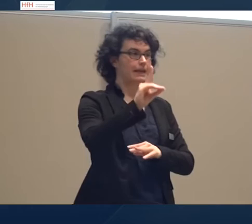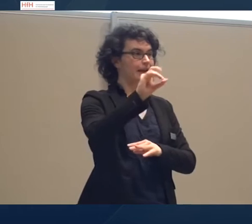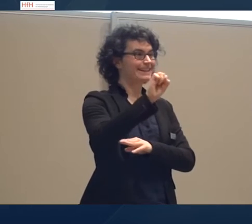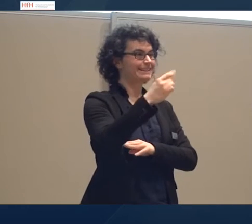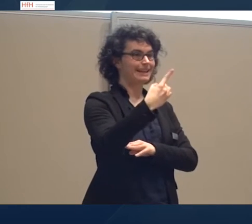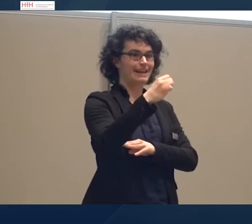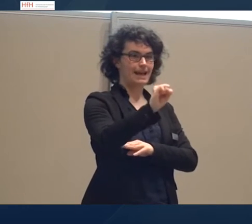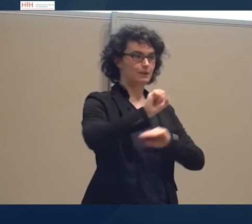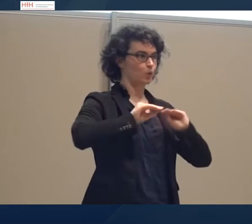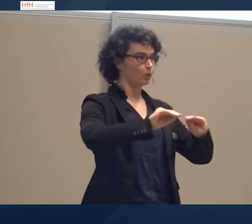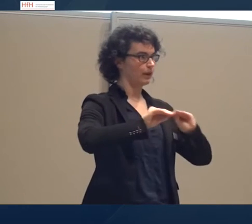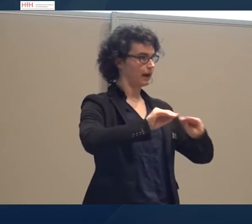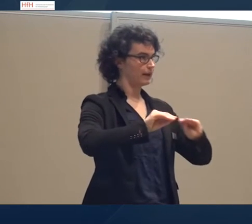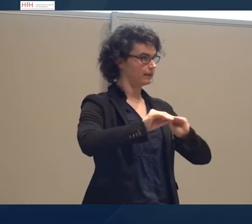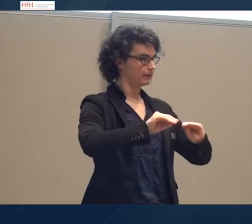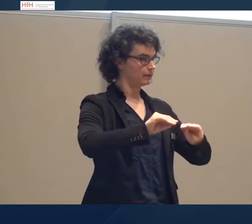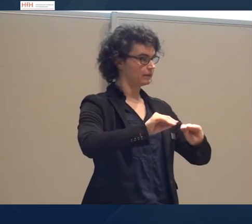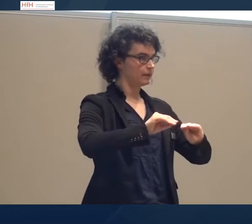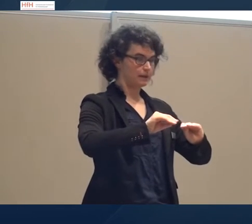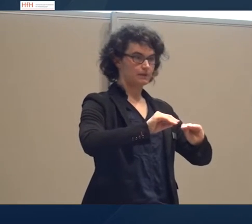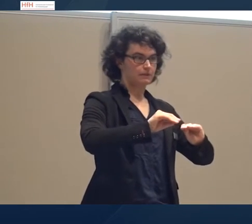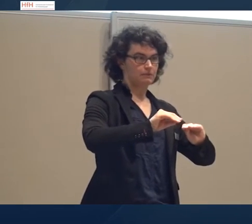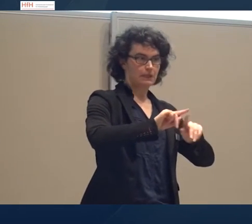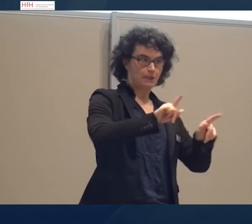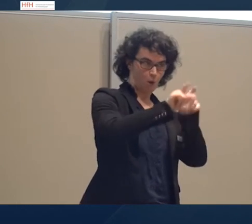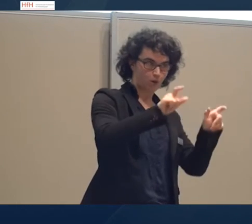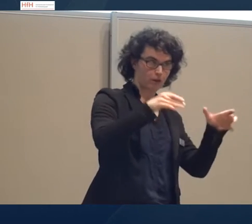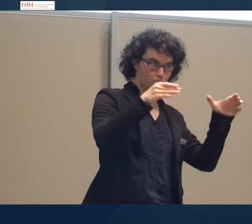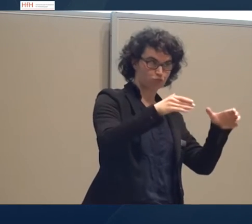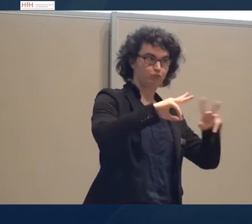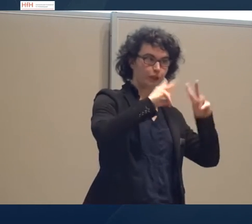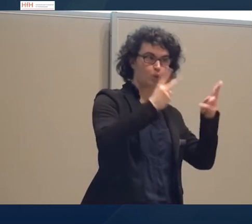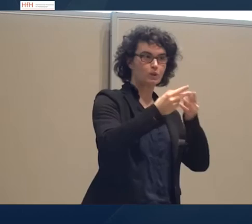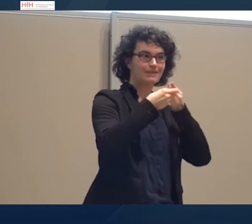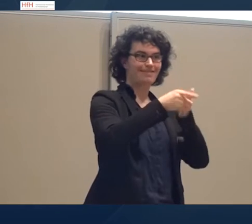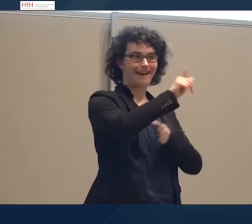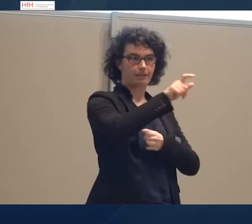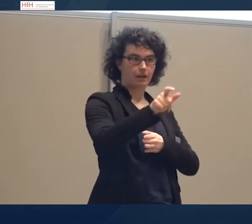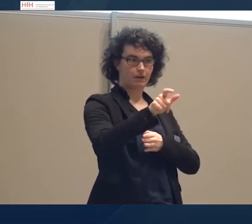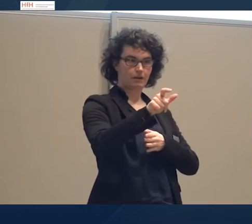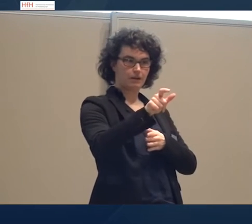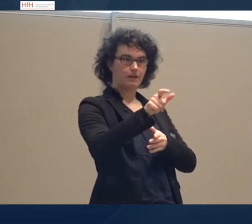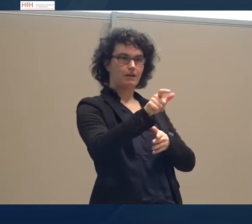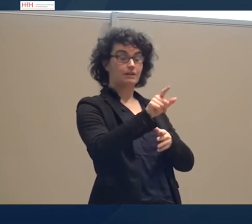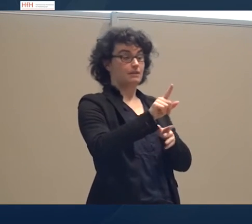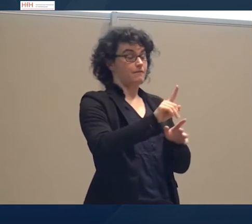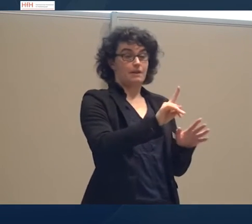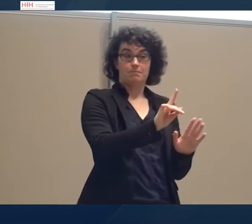DSGS-Kursleiterinnen sind eigentlich prädestiniert dafür,